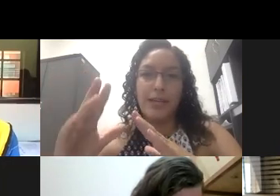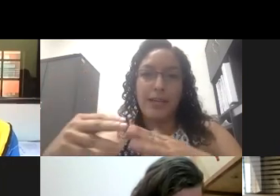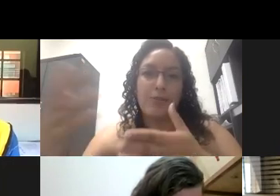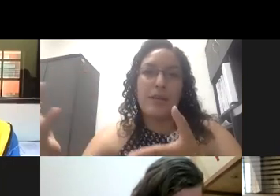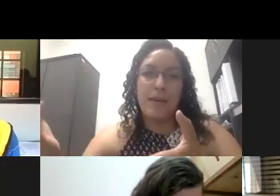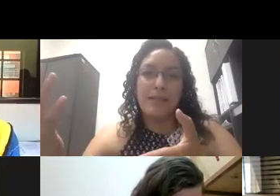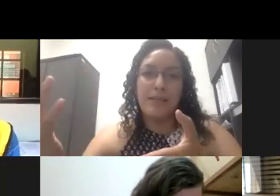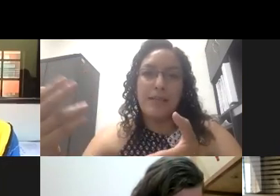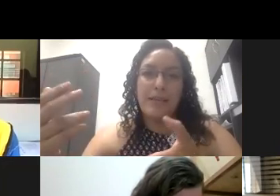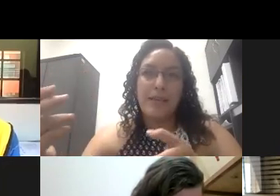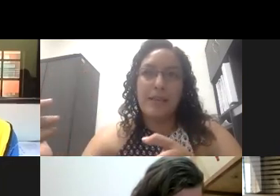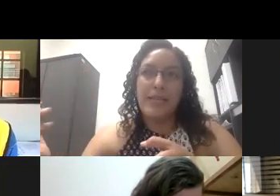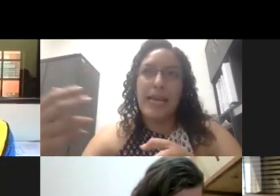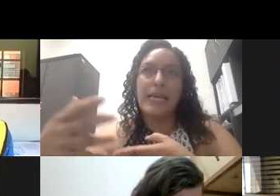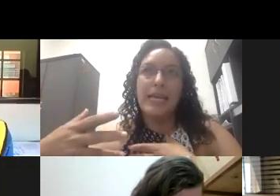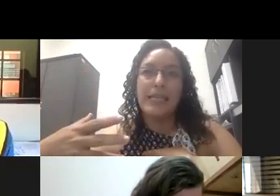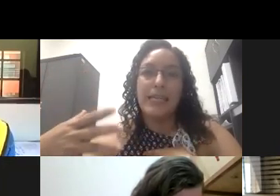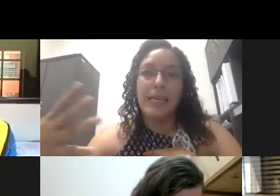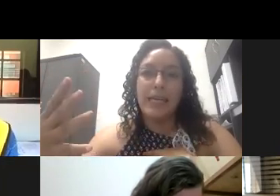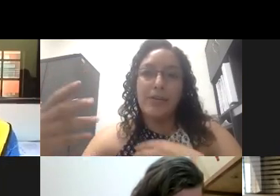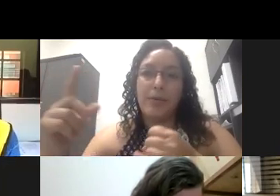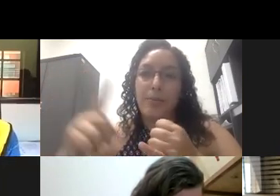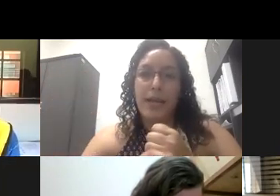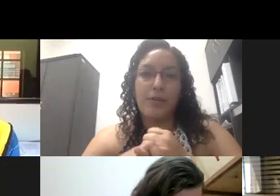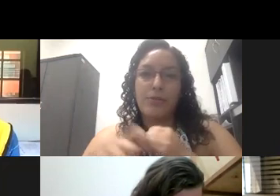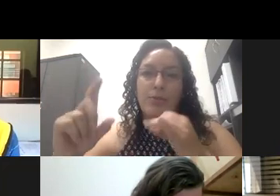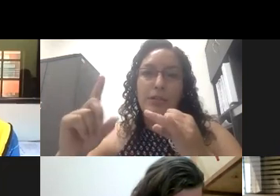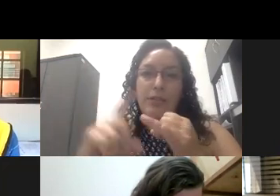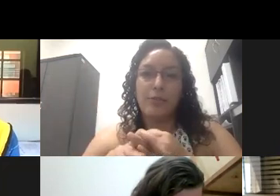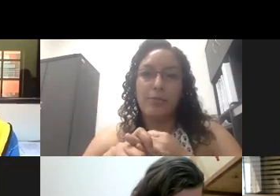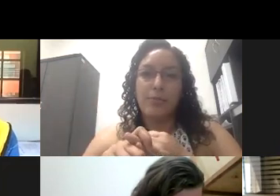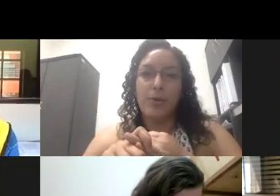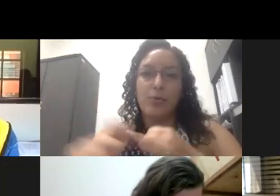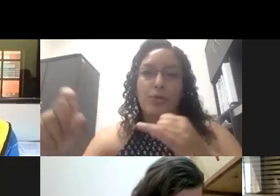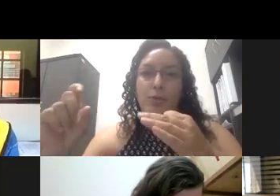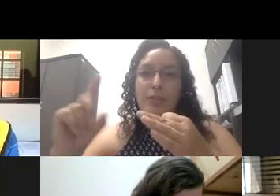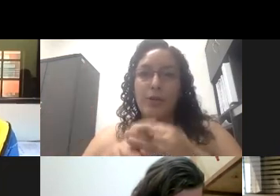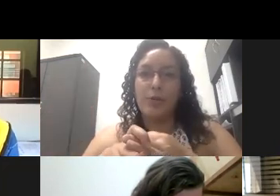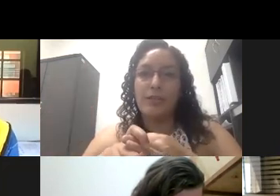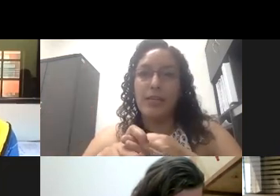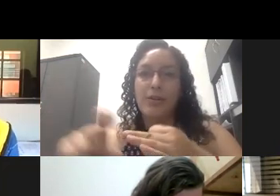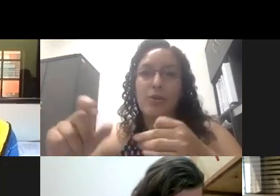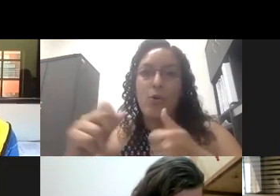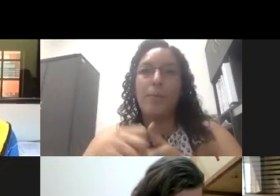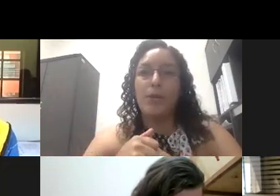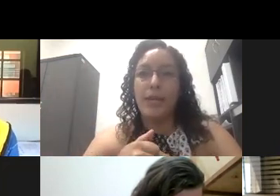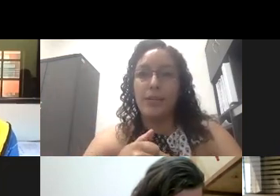qué es lo que más llega aquí a las secretarías a operadores turísticos producto turístico destino o proyecto